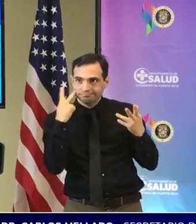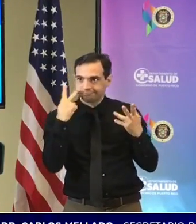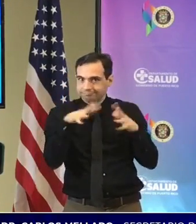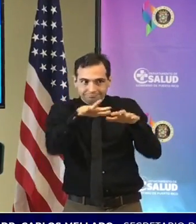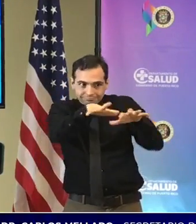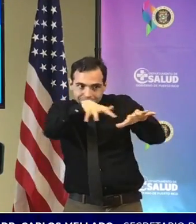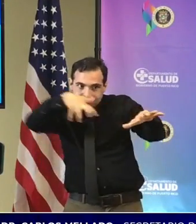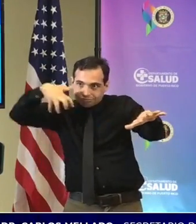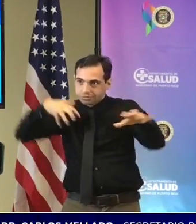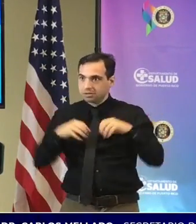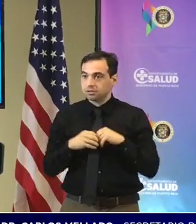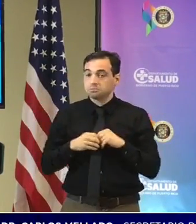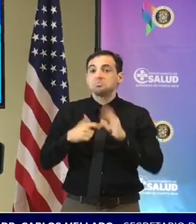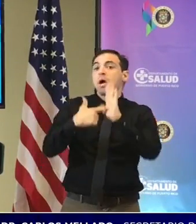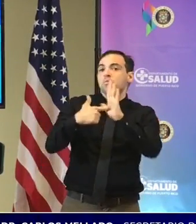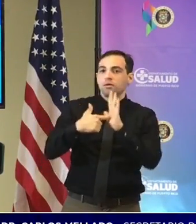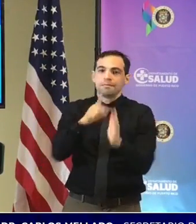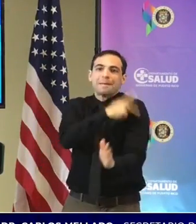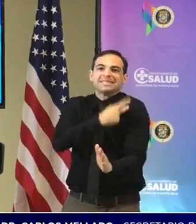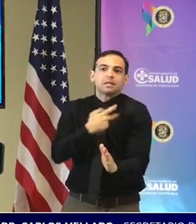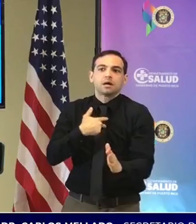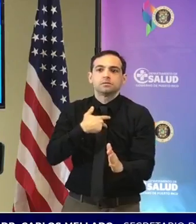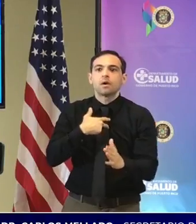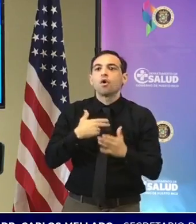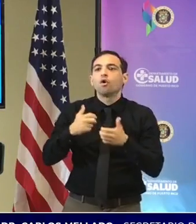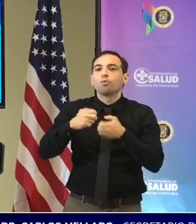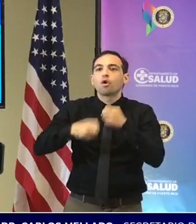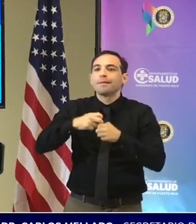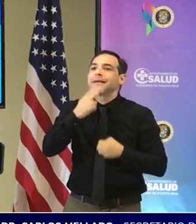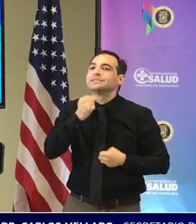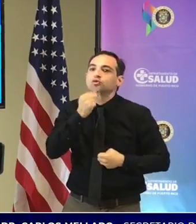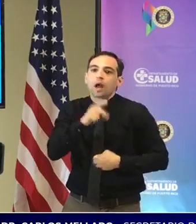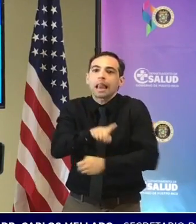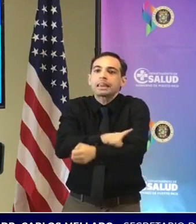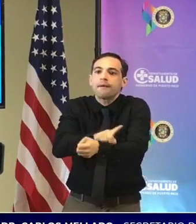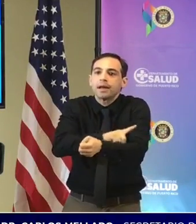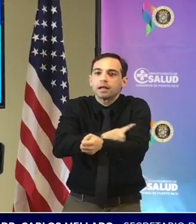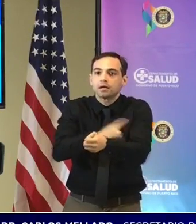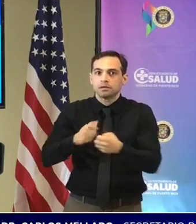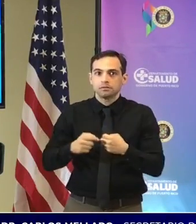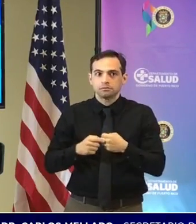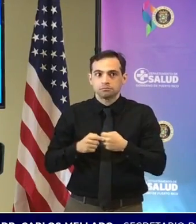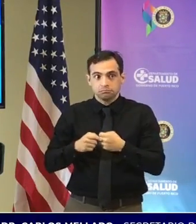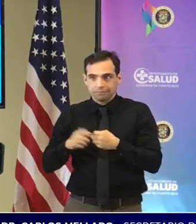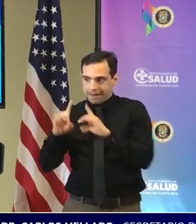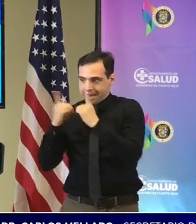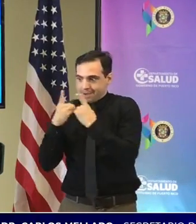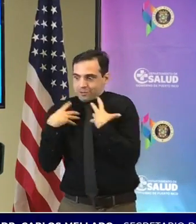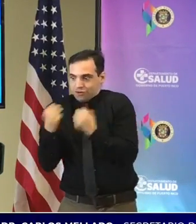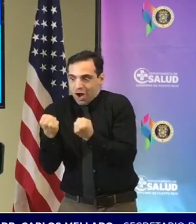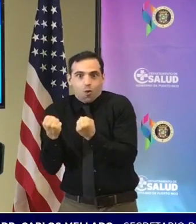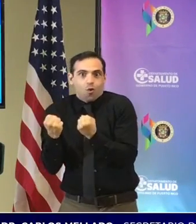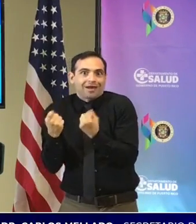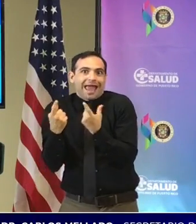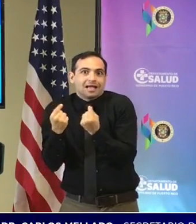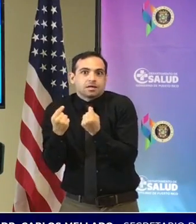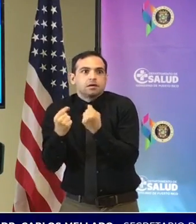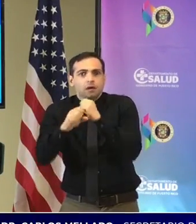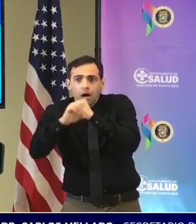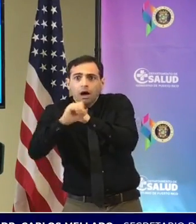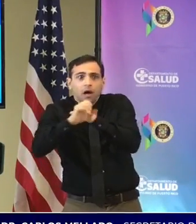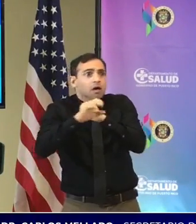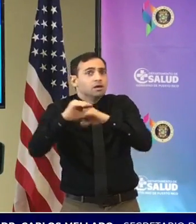tenemos pacientes que usan insulina el departamento de salud promueve la prevención contra la diabetes pero hay gente que no hace caso